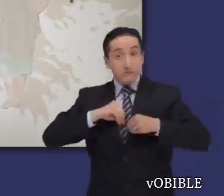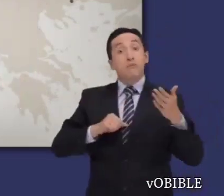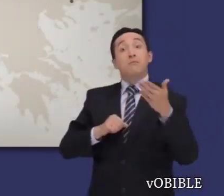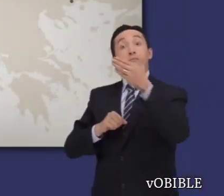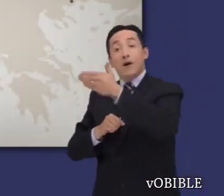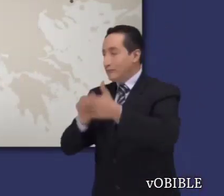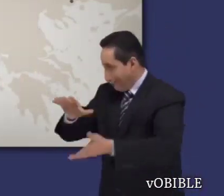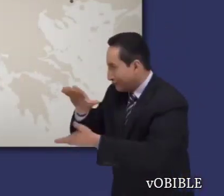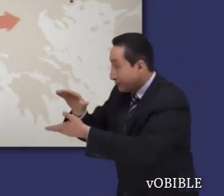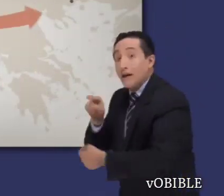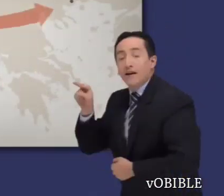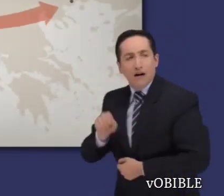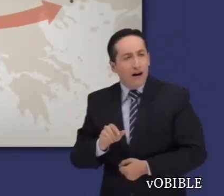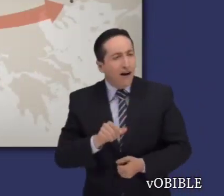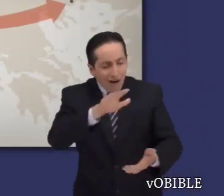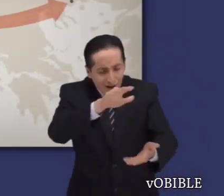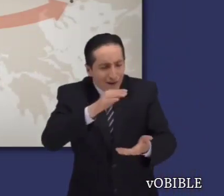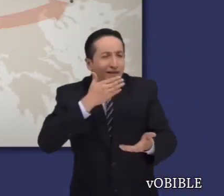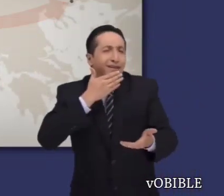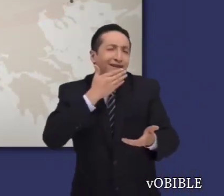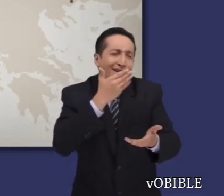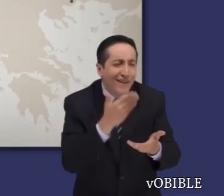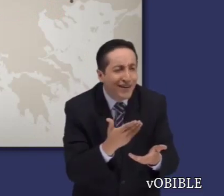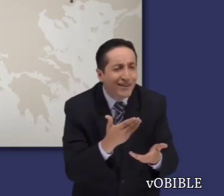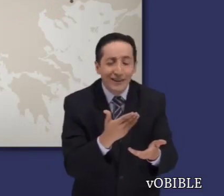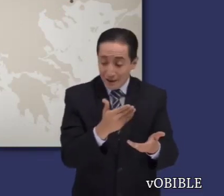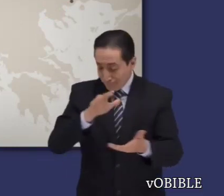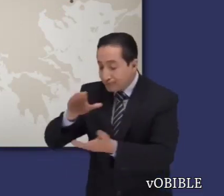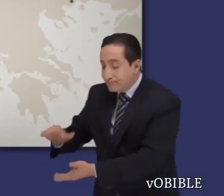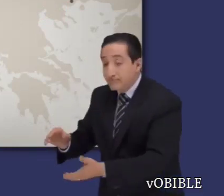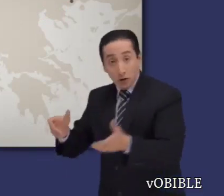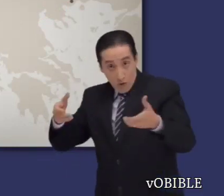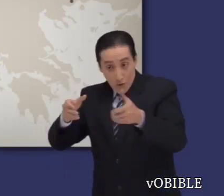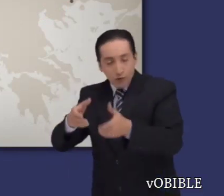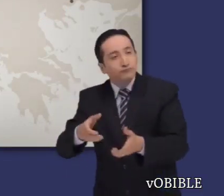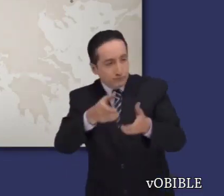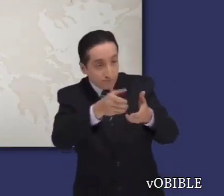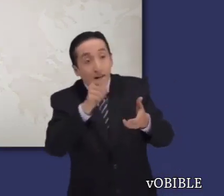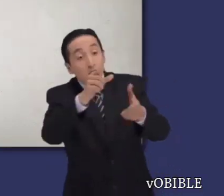Después, Pablo le encargó a Epafrodito que llevara su carta inspirada a la congregación de Filipos.